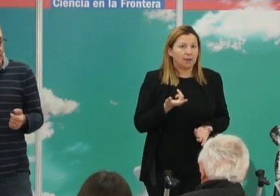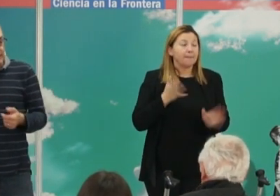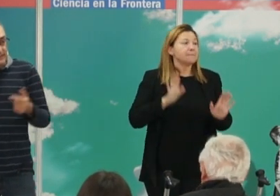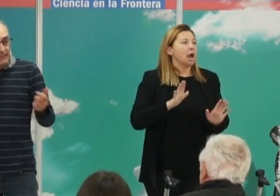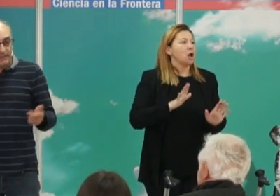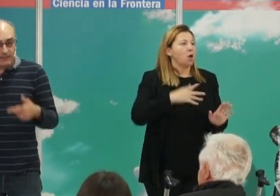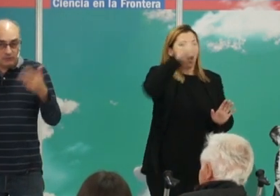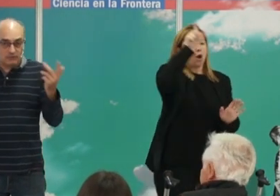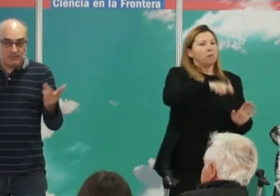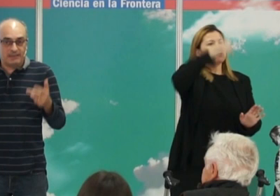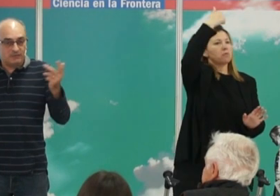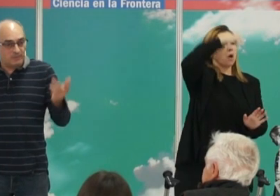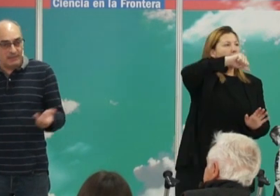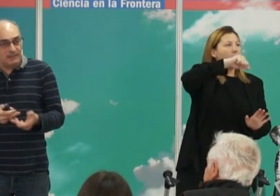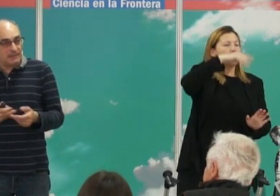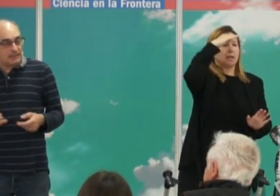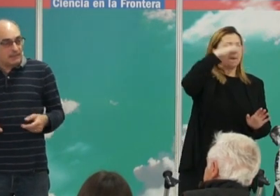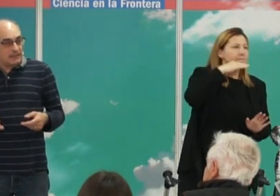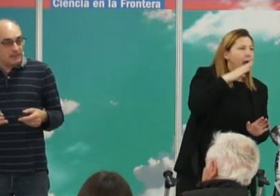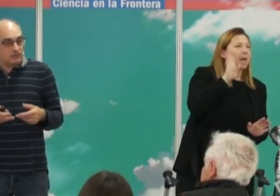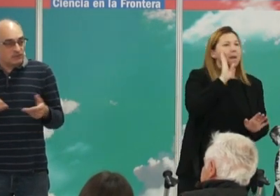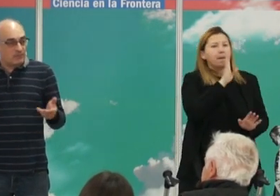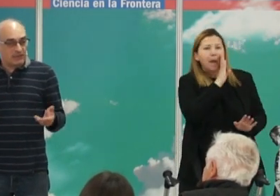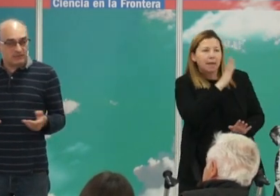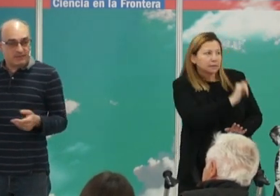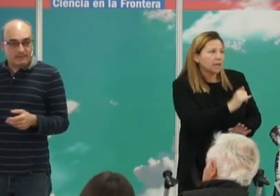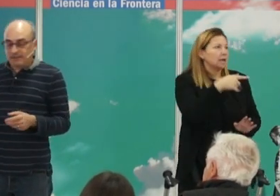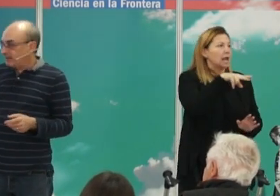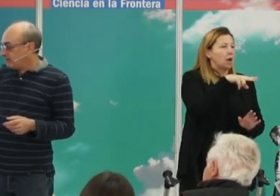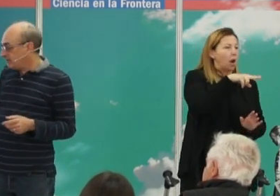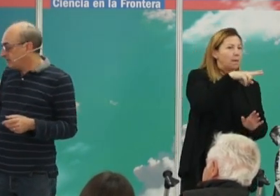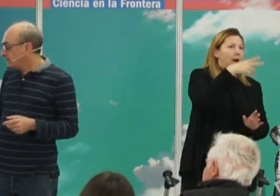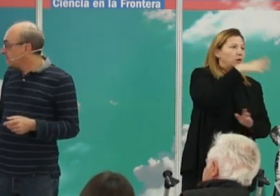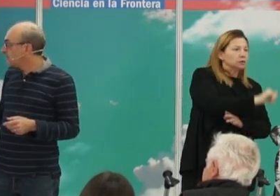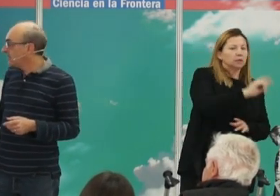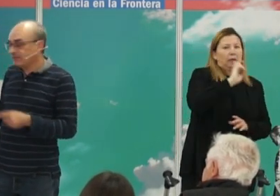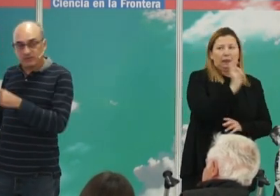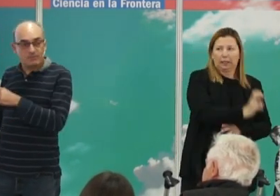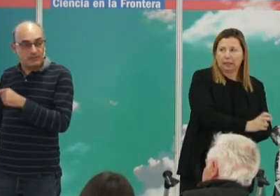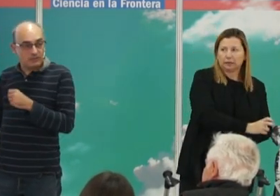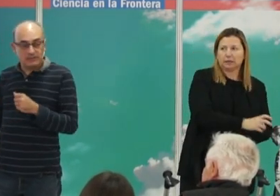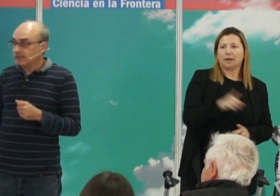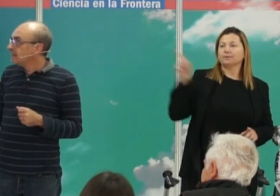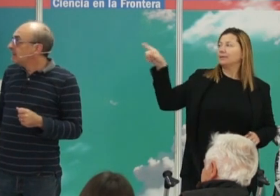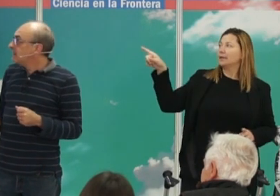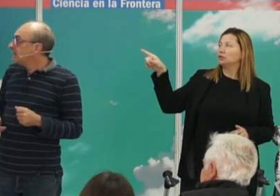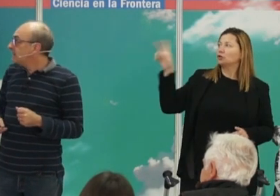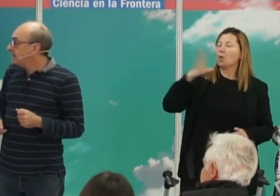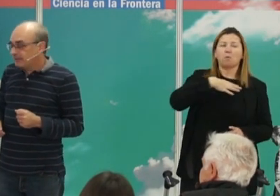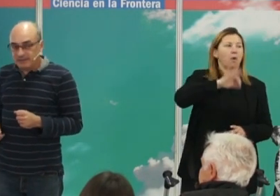cambio, el hombre tiene allí a todos sus padres, a madre, a sus hermanos, etcétera. Este es un patrón